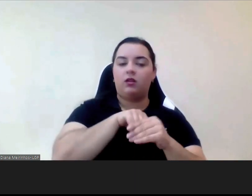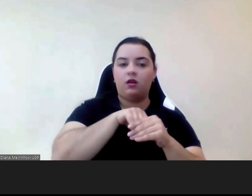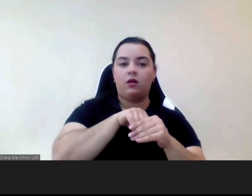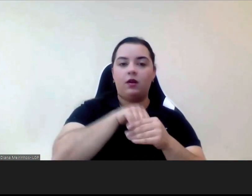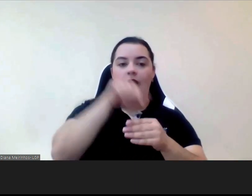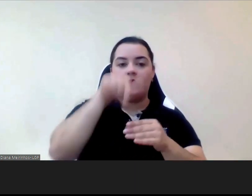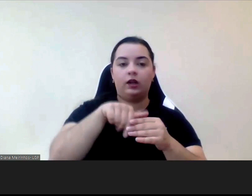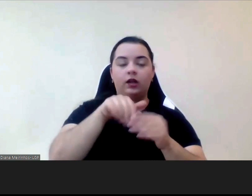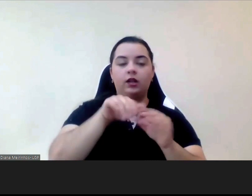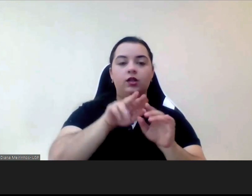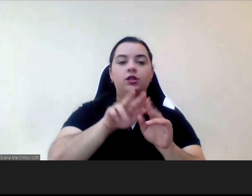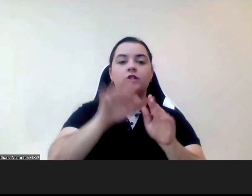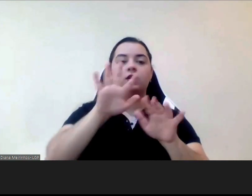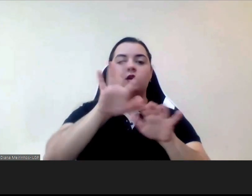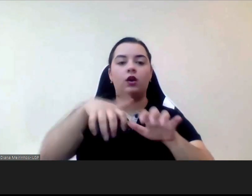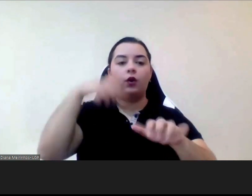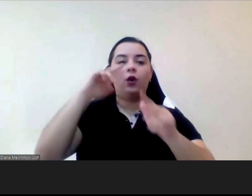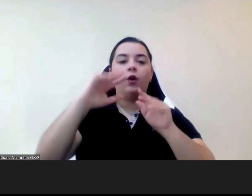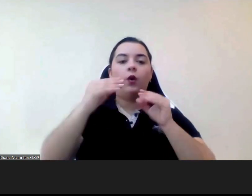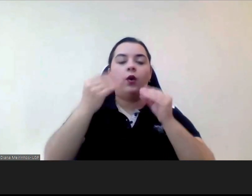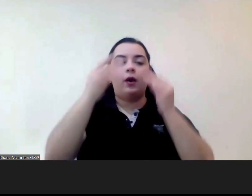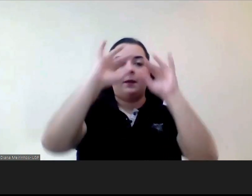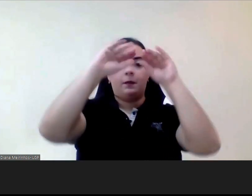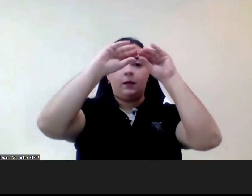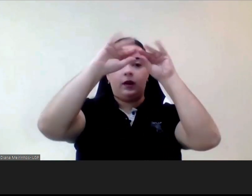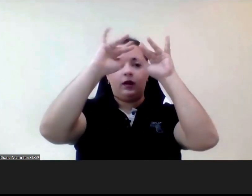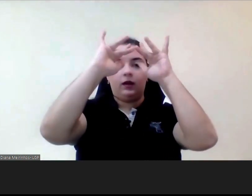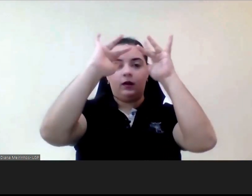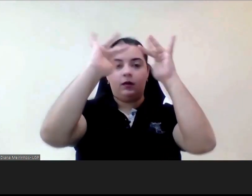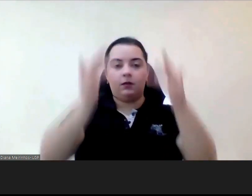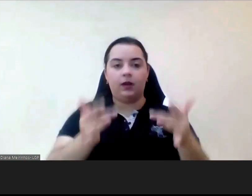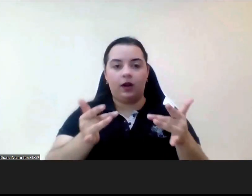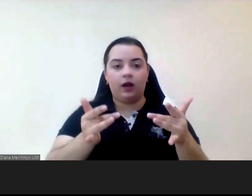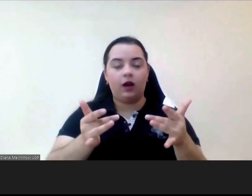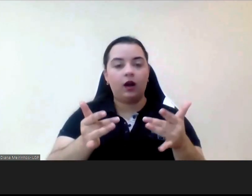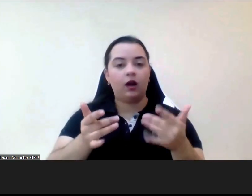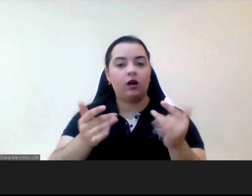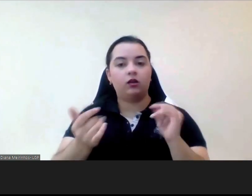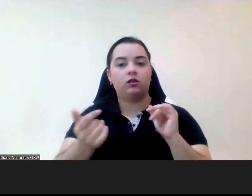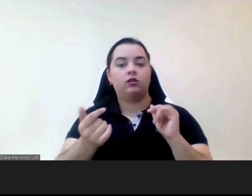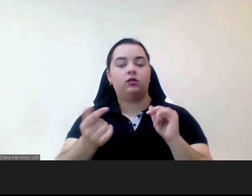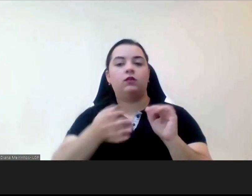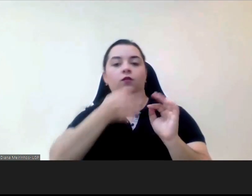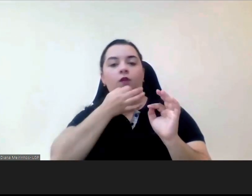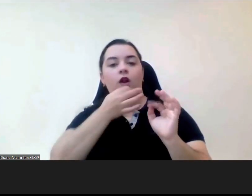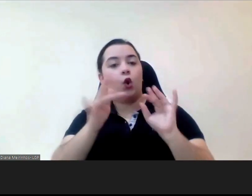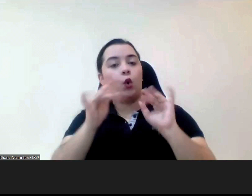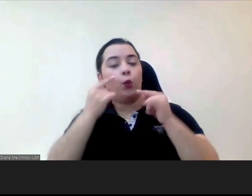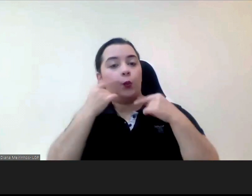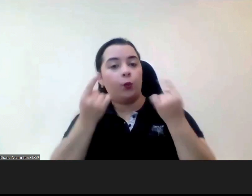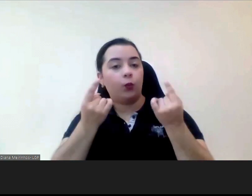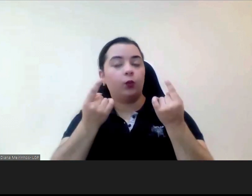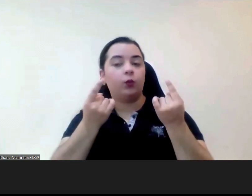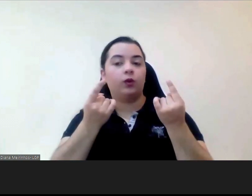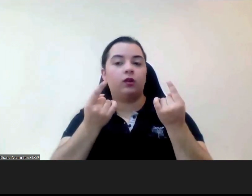e dar aqui o contributo deste nosso público com que trabalhamos que são as pessoas com doença mental